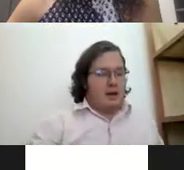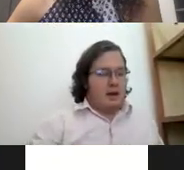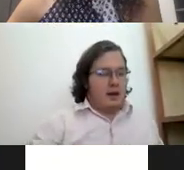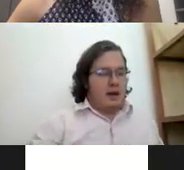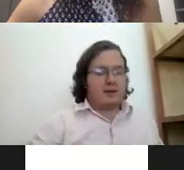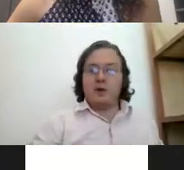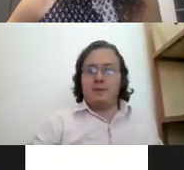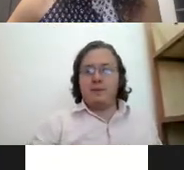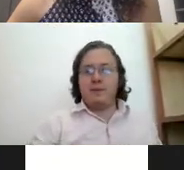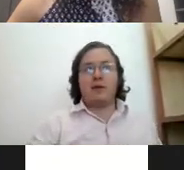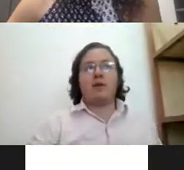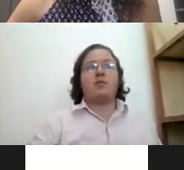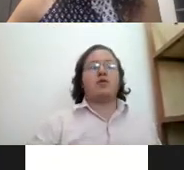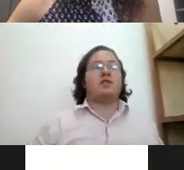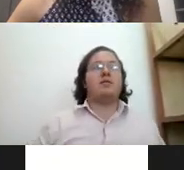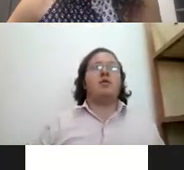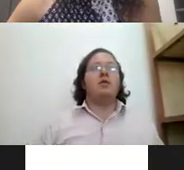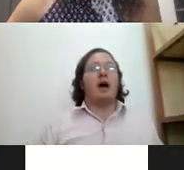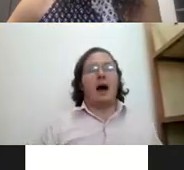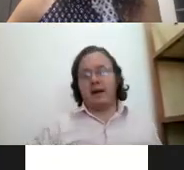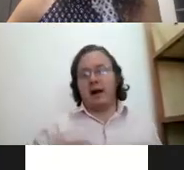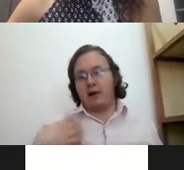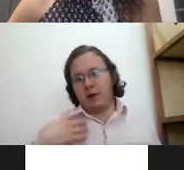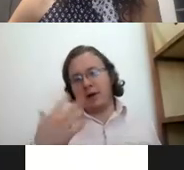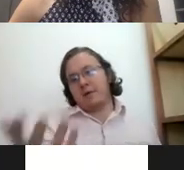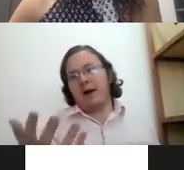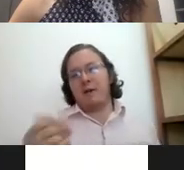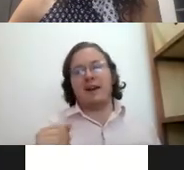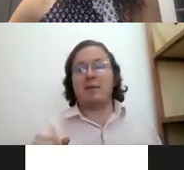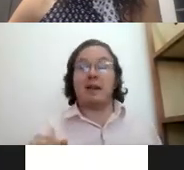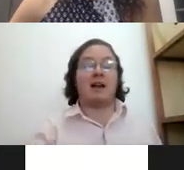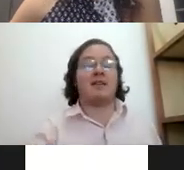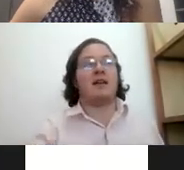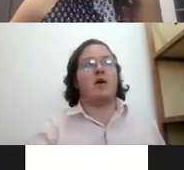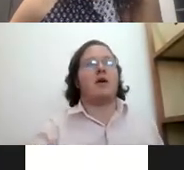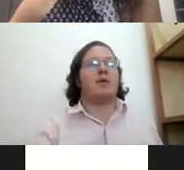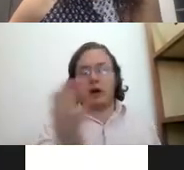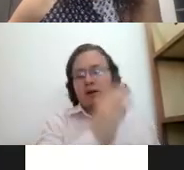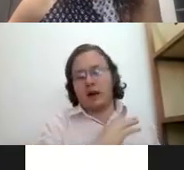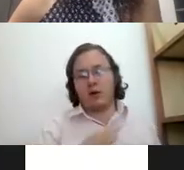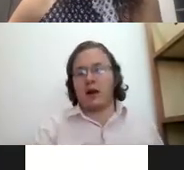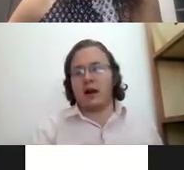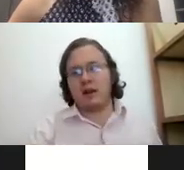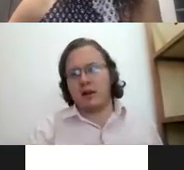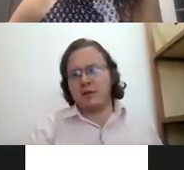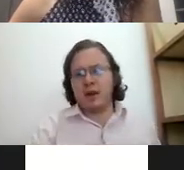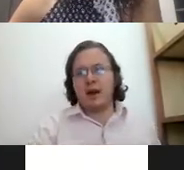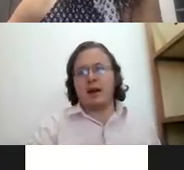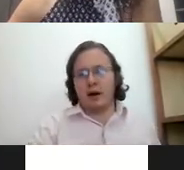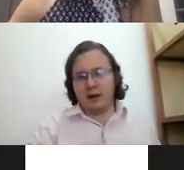Esto me ha ayudado muchísimo a venir a platicarles el día de hoy, pues, toda la trayectoria que he tenido que ahorita